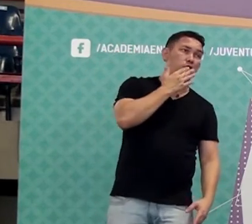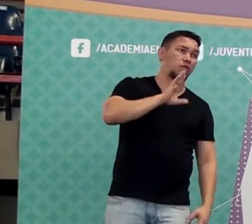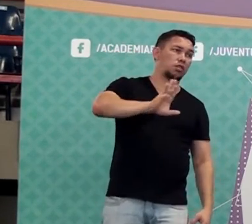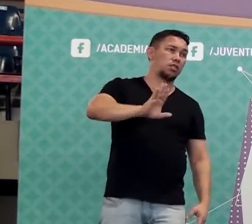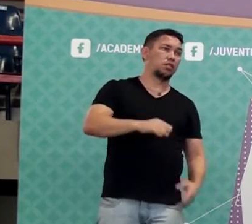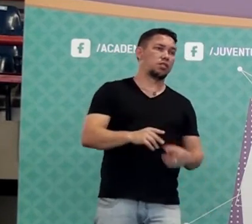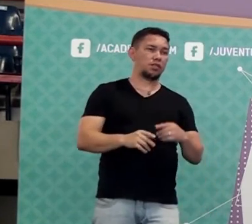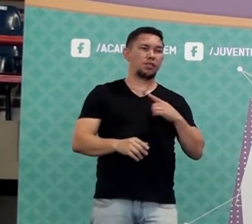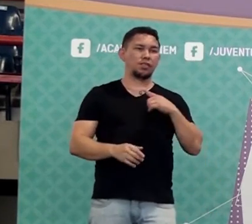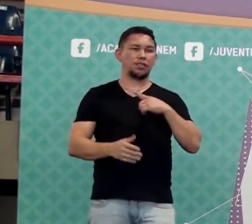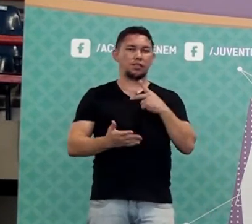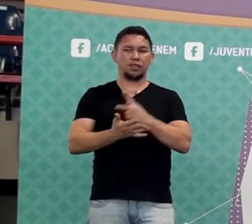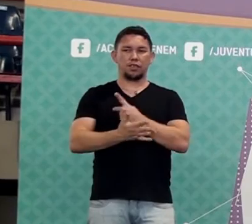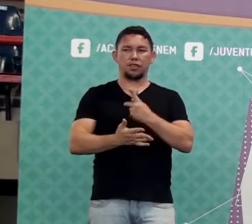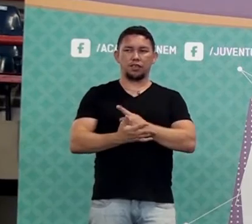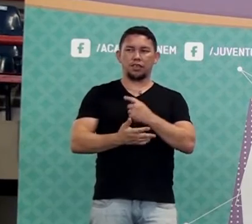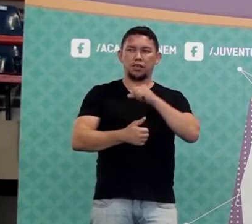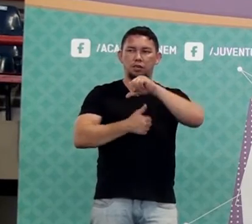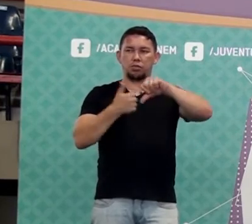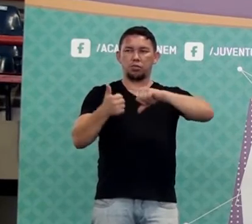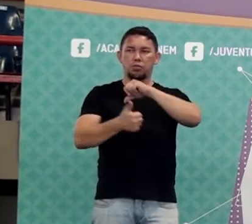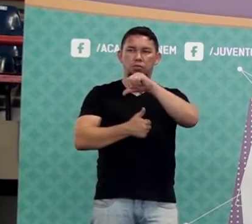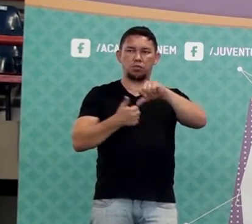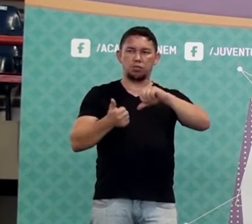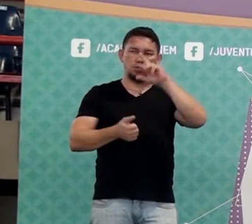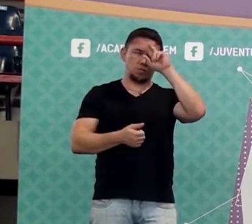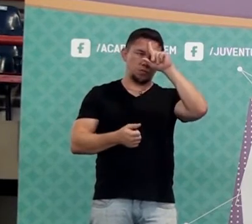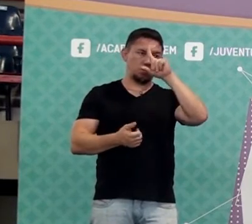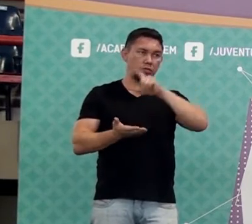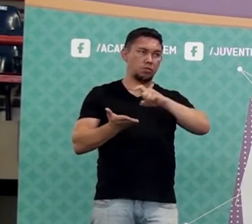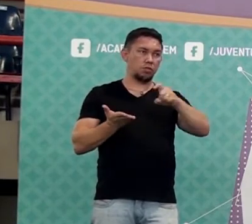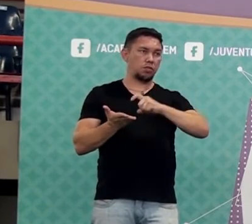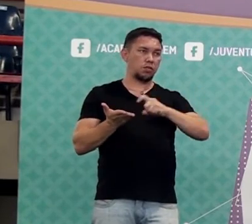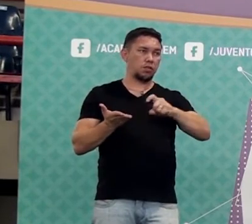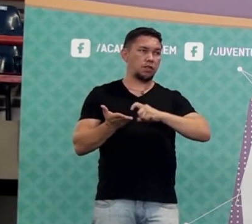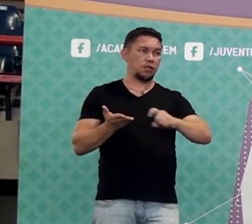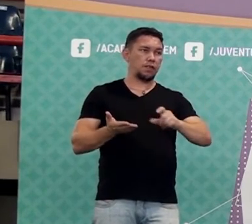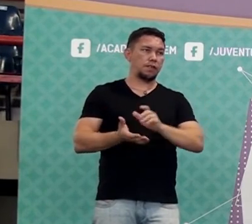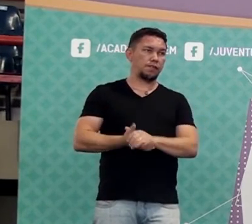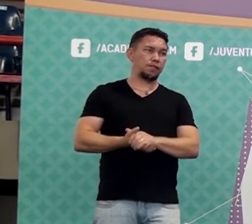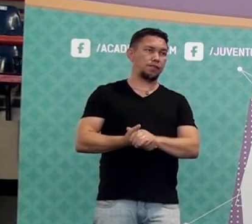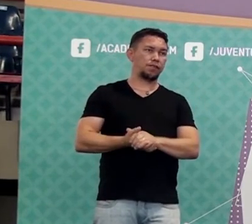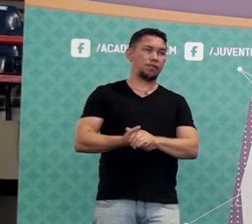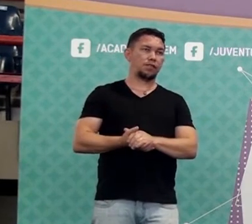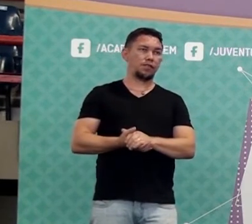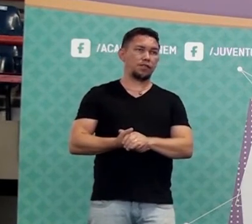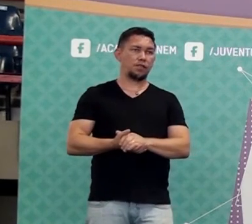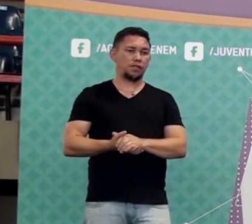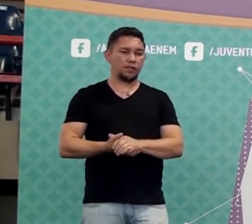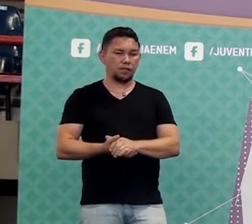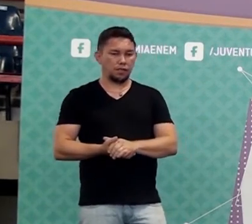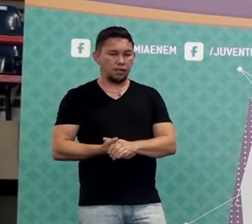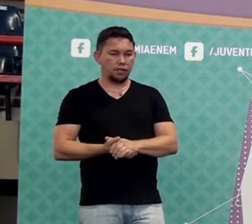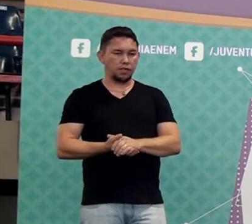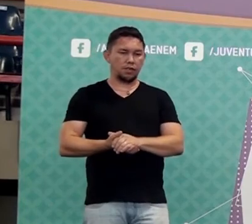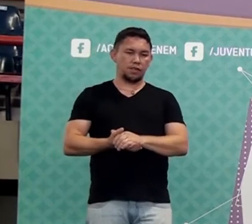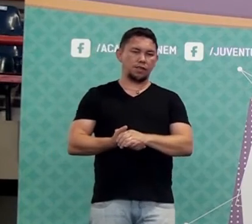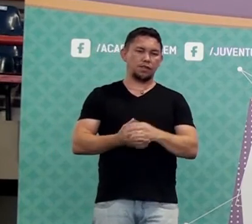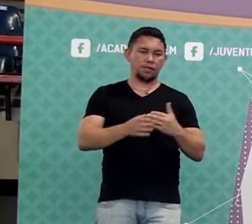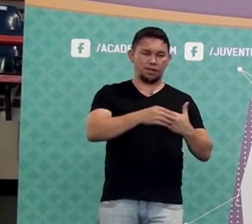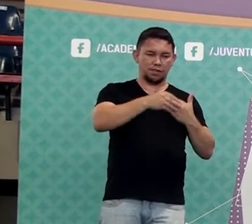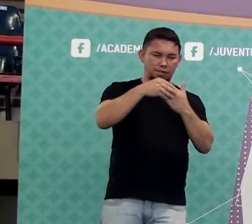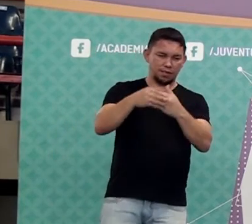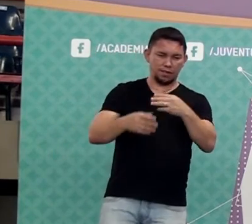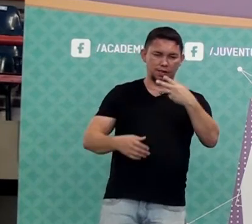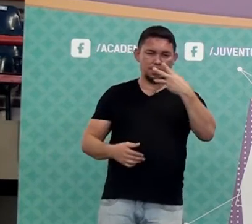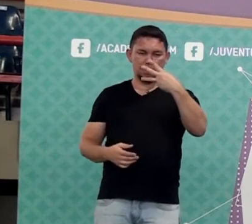na apostila, está bom? Ajeite aí. Foi um erro nosso aí da gráfica, né? Então, a promoção não é... Não é essa daí, não. Leve 3 e